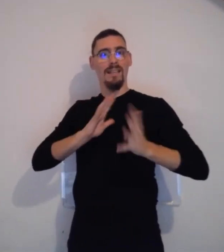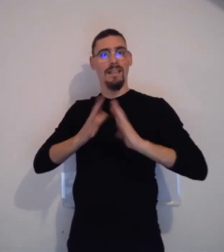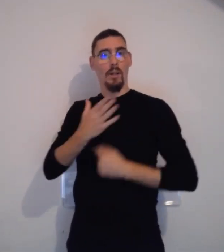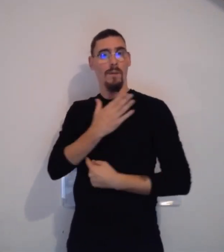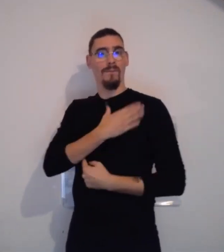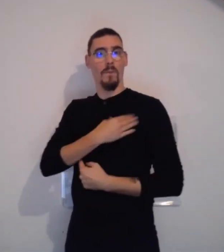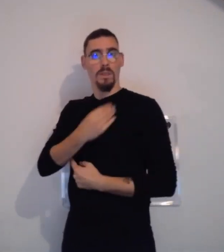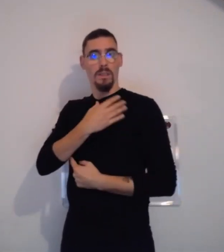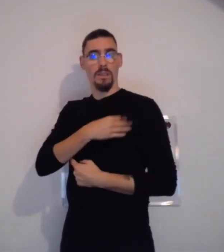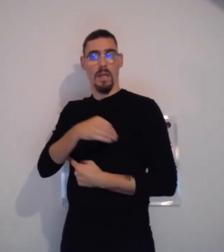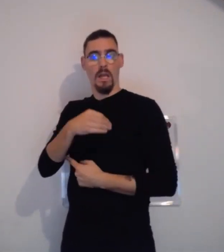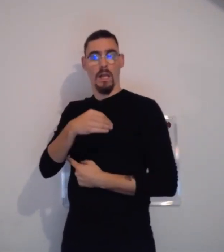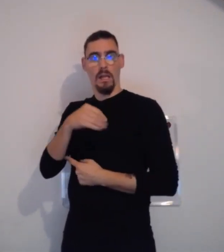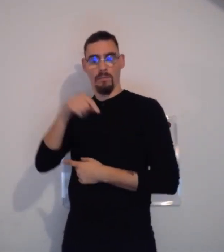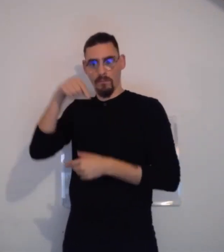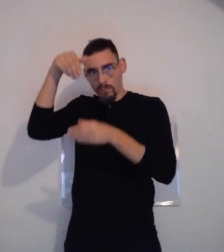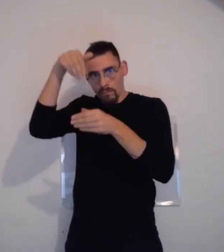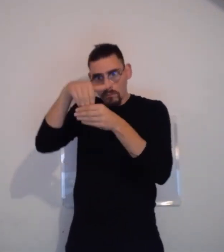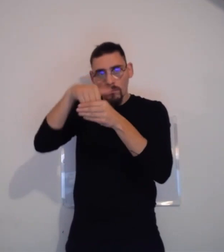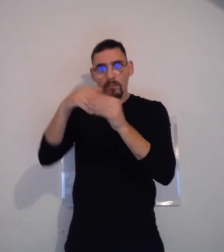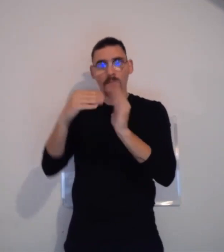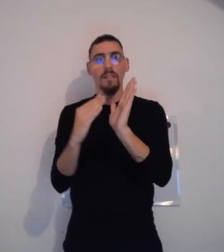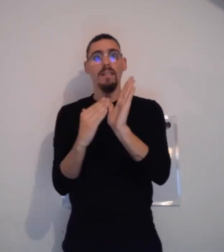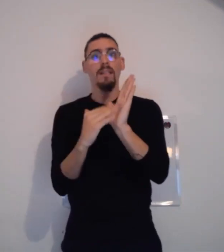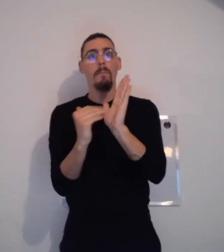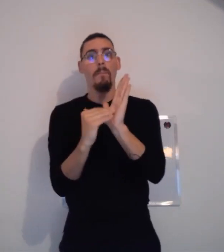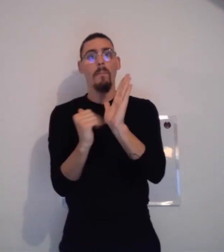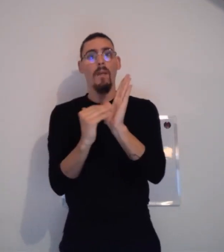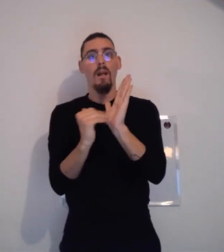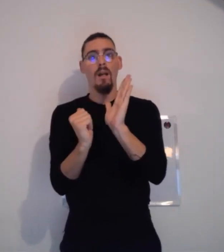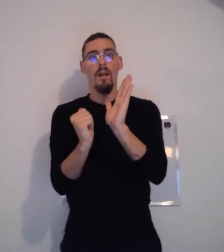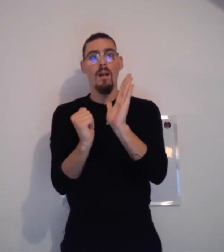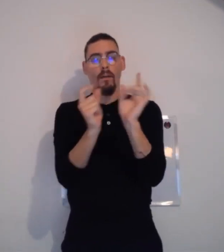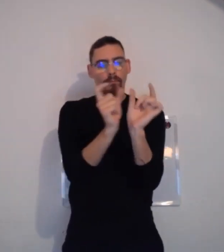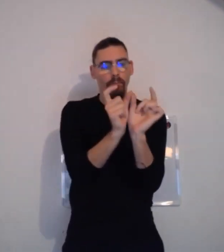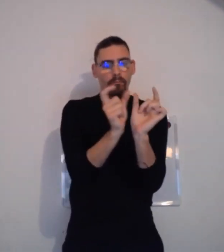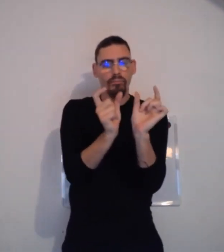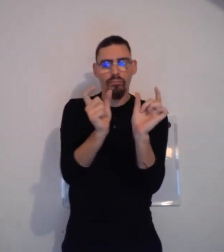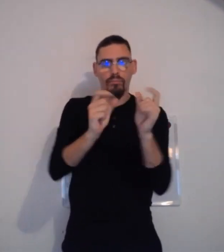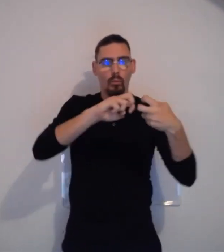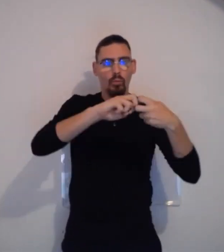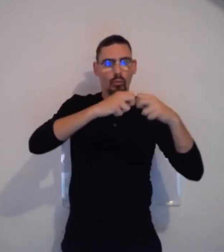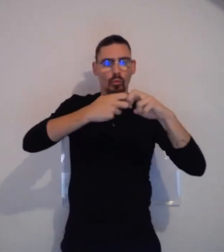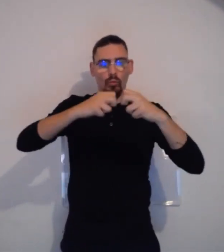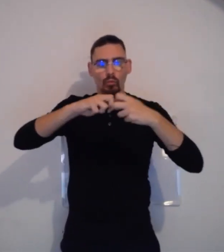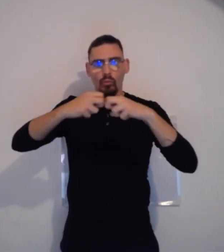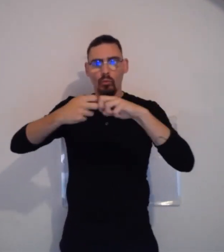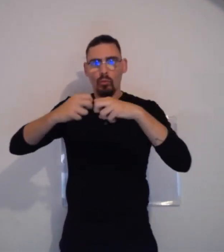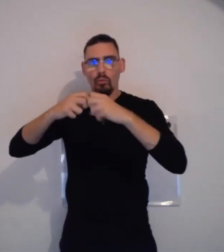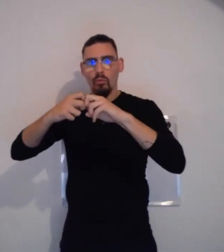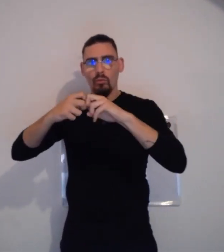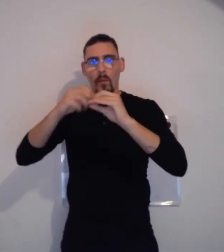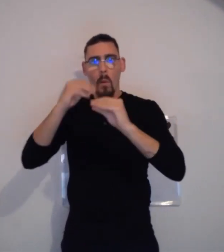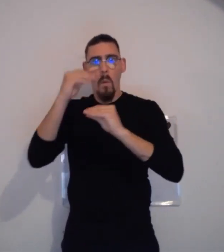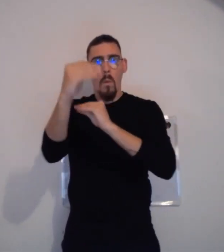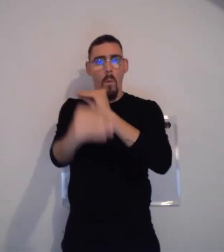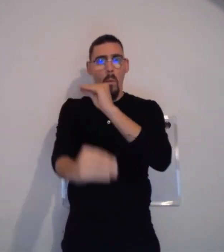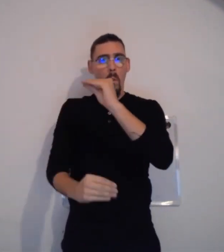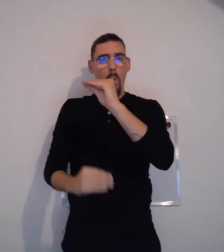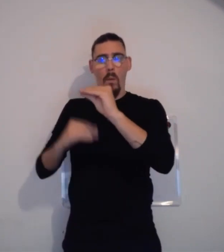Et bien, ce qu'il faut savoir, c'est que la langue des signes française, elle détient sa propre grammaire, sa